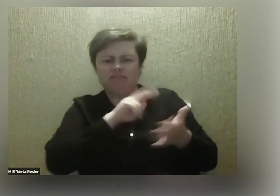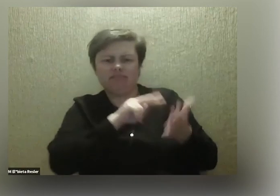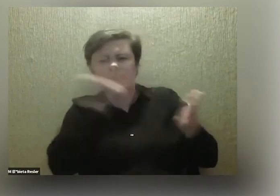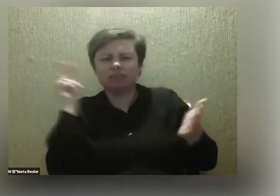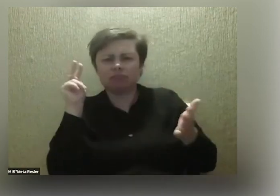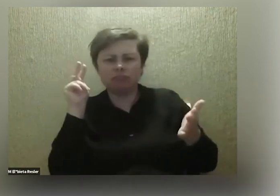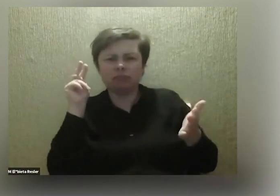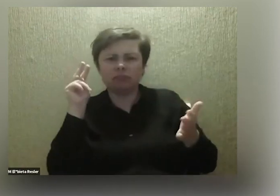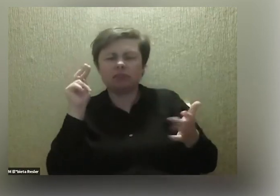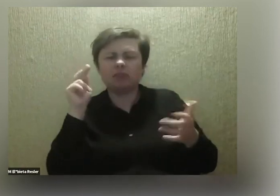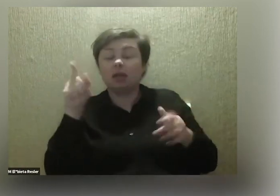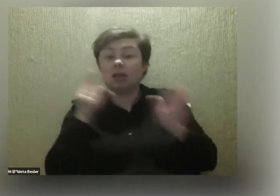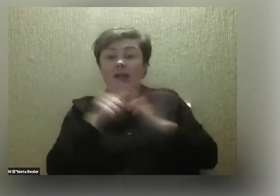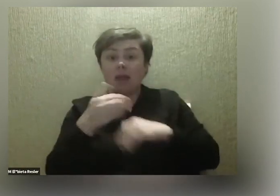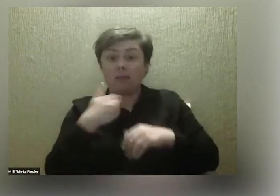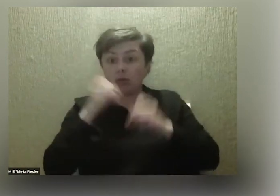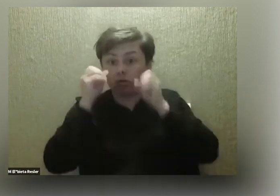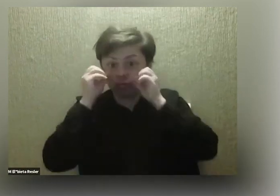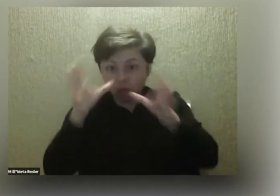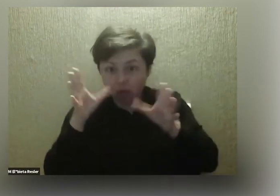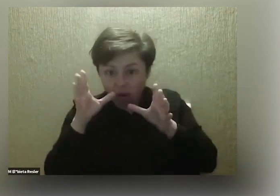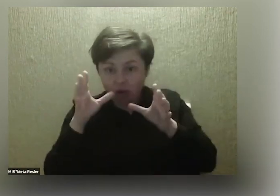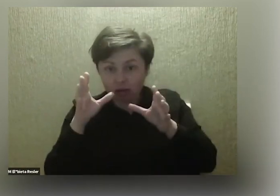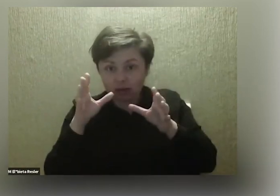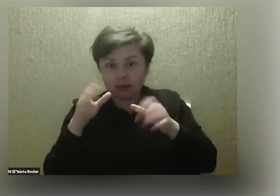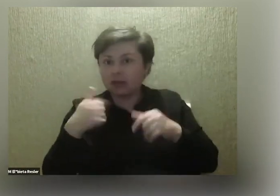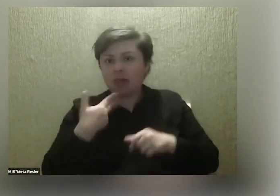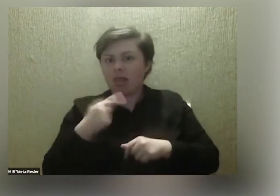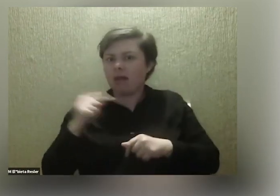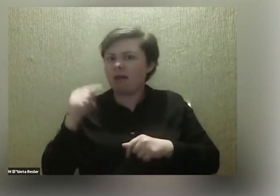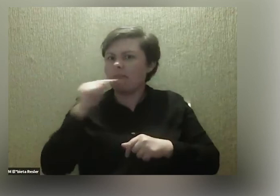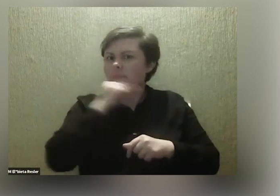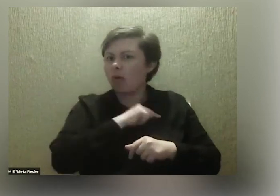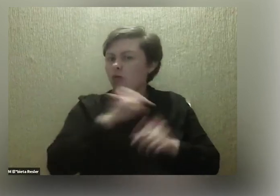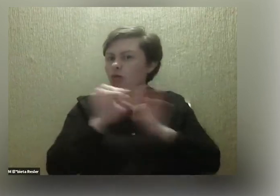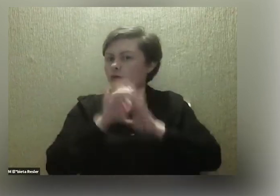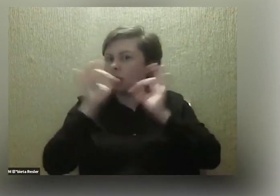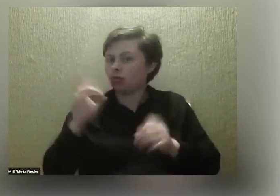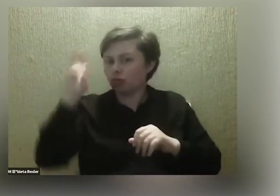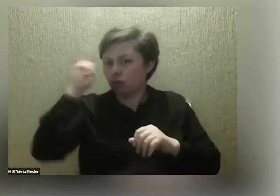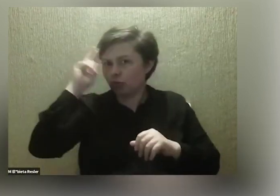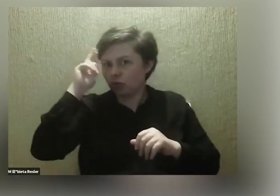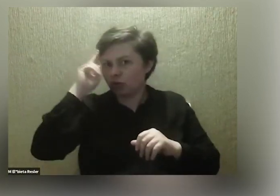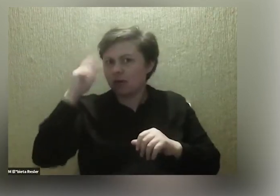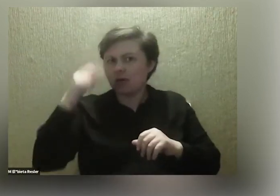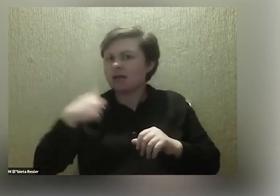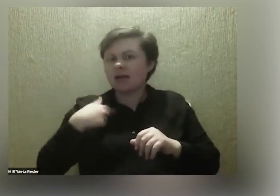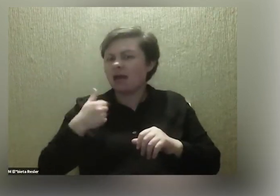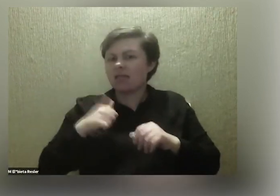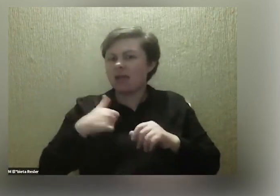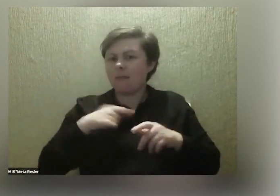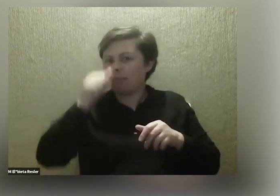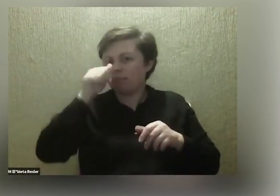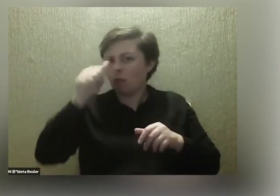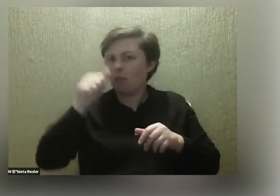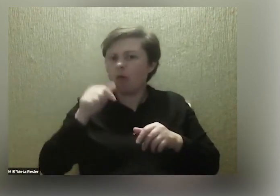frontach. I to dla mnie był taki szok totalny. Ja nie potrafię jeszcze do dzisiaj tego zrozumieć, bo ja nie jestem jeszcze na tym etapie. Ja nie